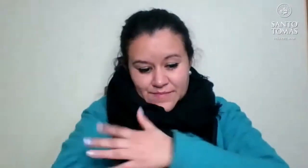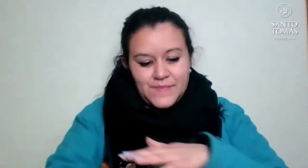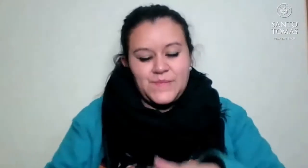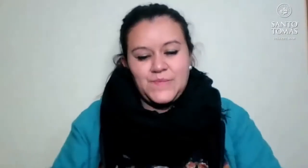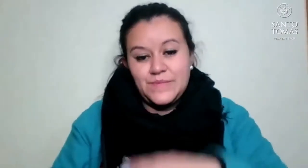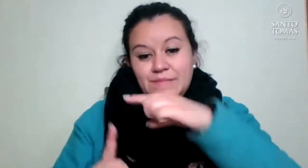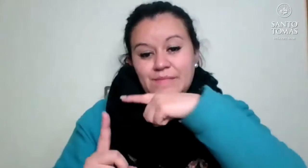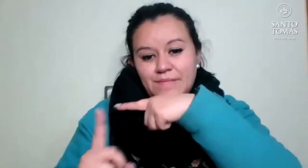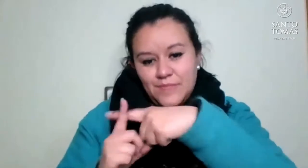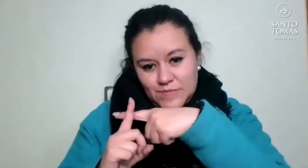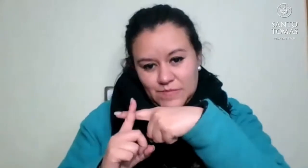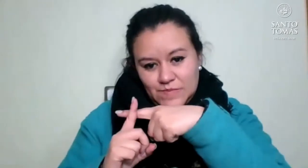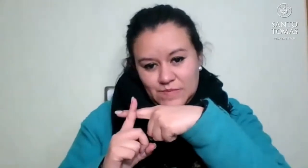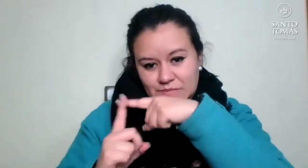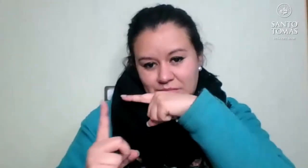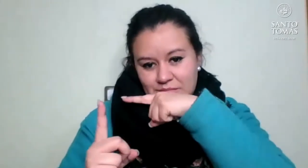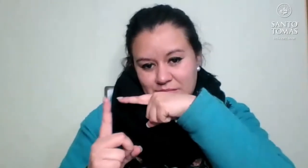Ciudades de Quillota. La Cruz.